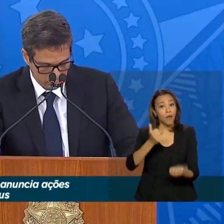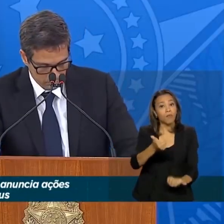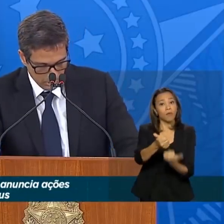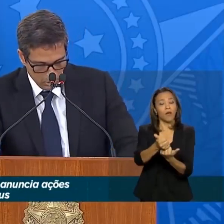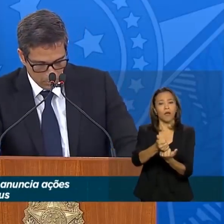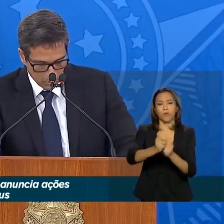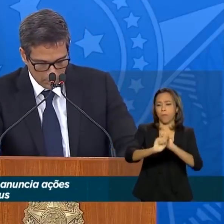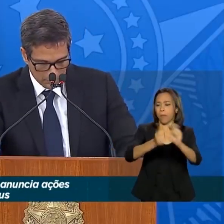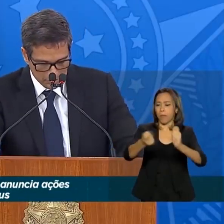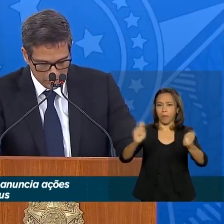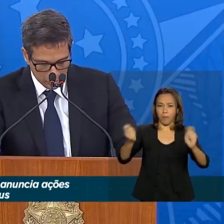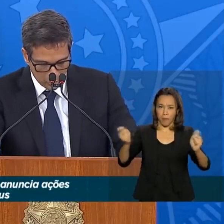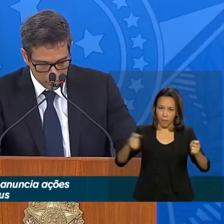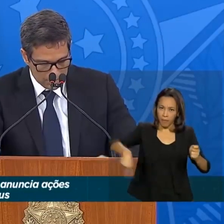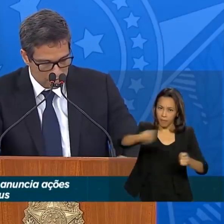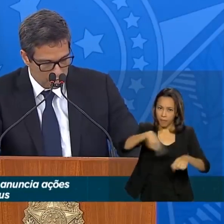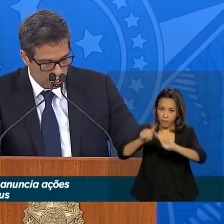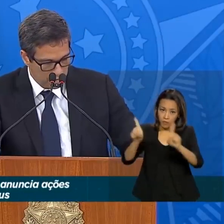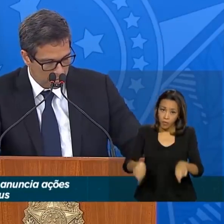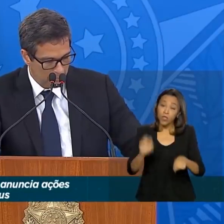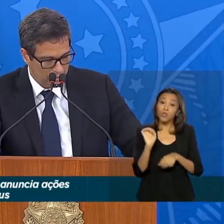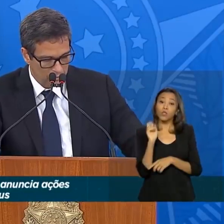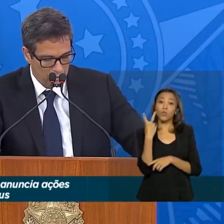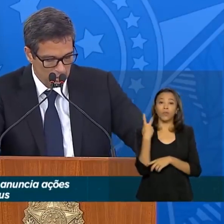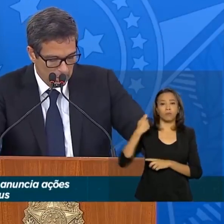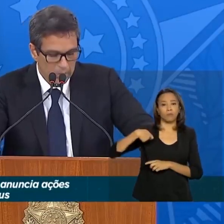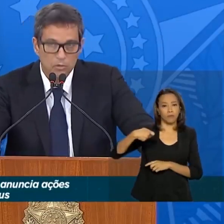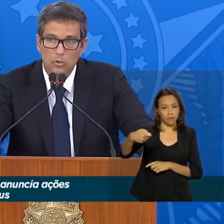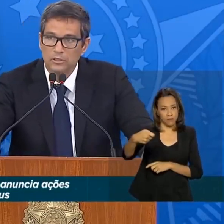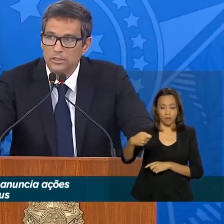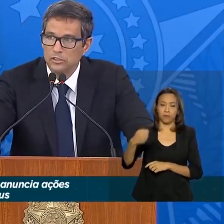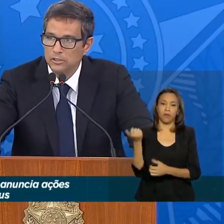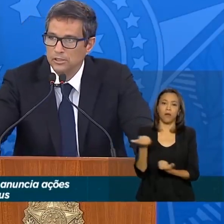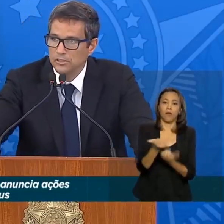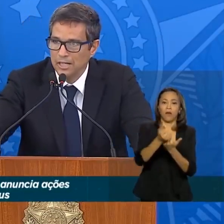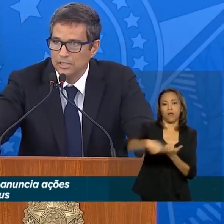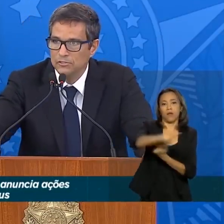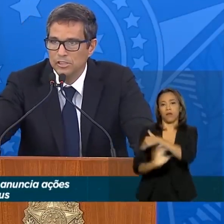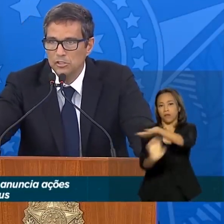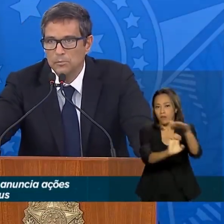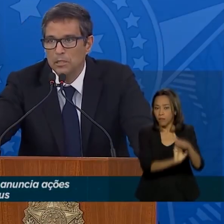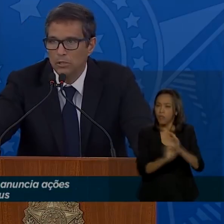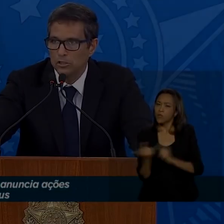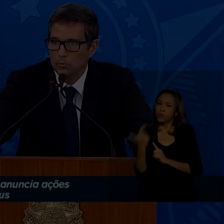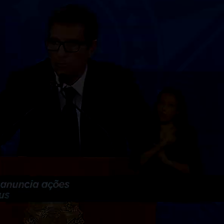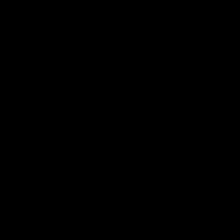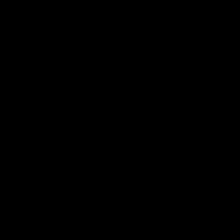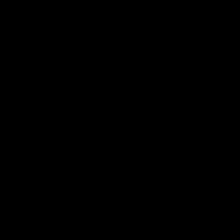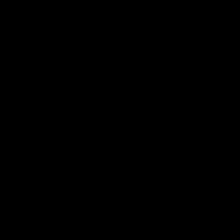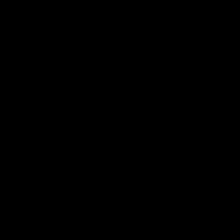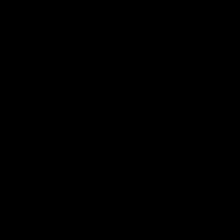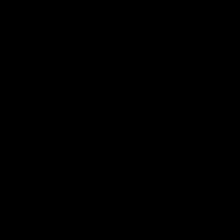a R$ 10 milhões. Dois meses de folha de pagamento e o montante será de R$ bilhões.